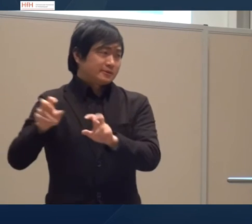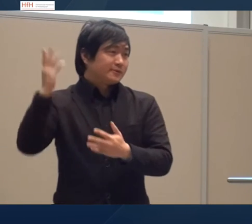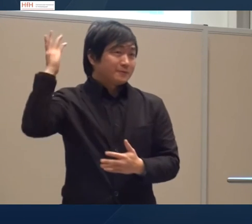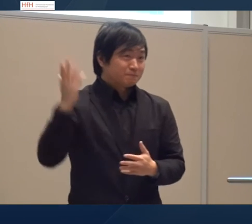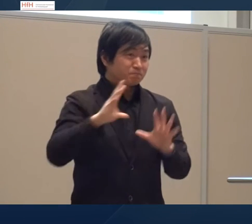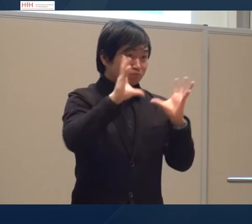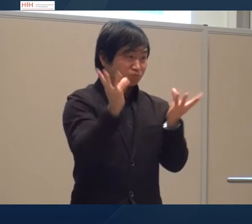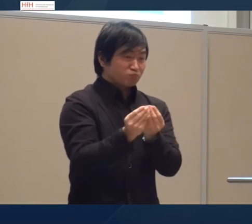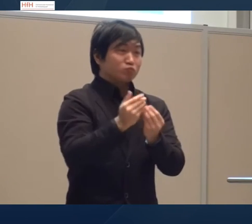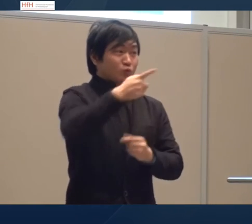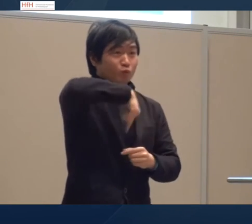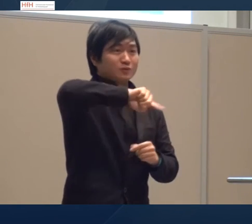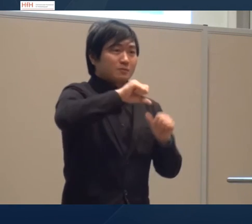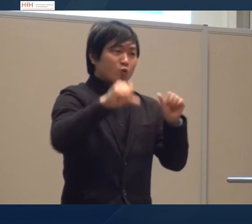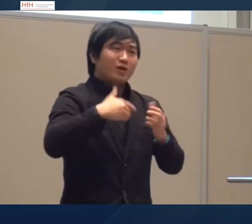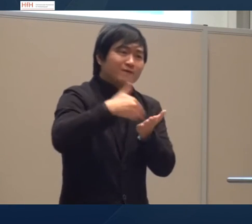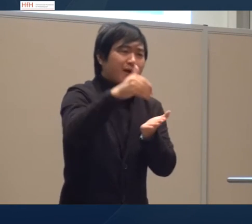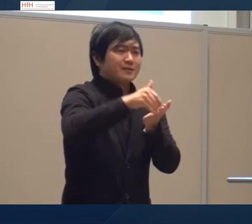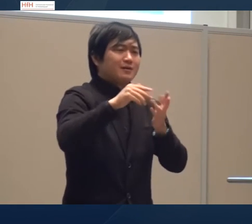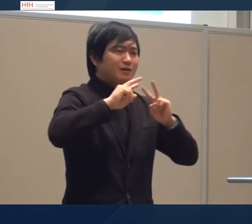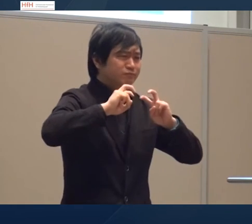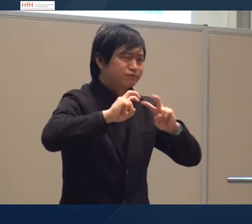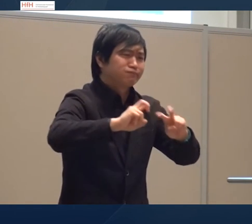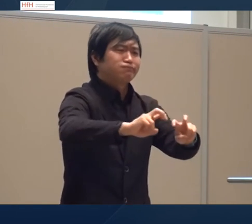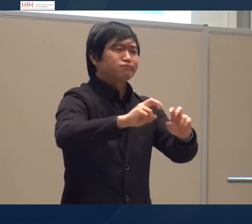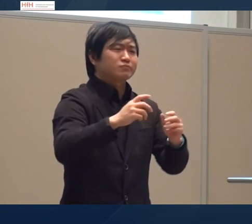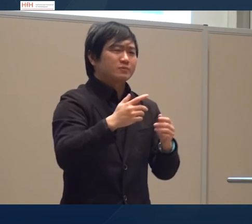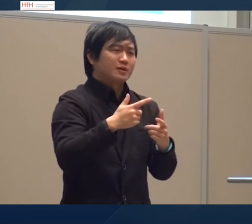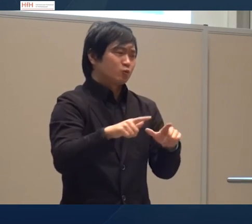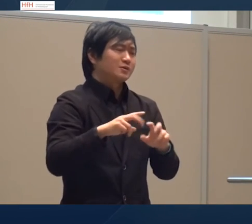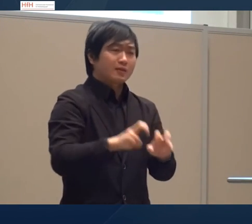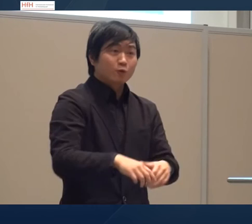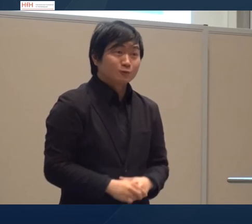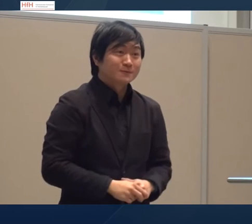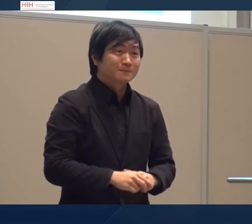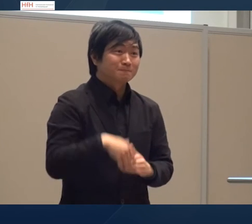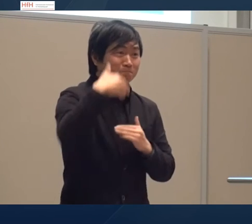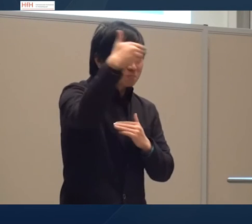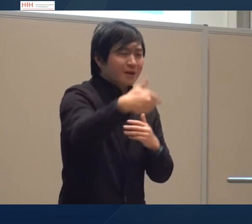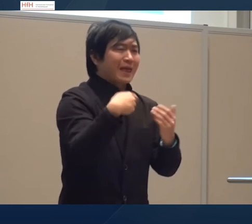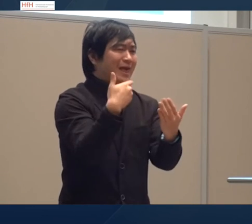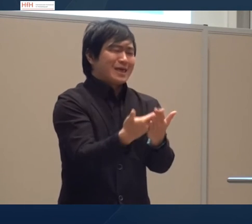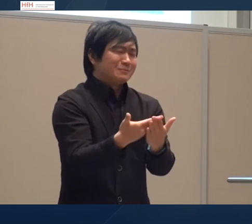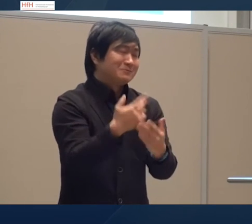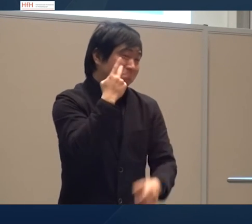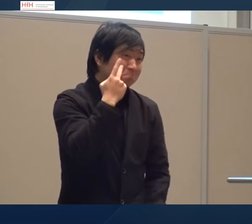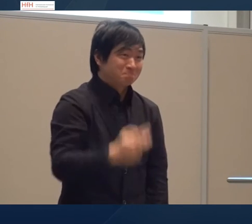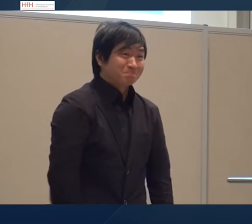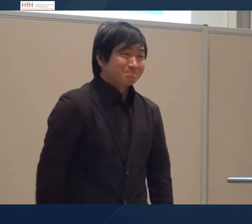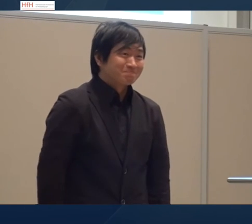Für uns ist das eine Möglichkeit da weiterzuarbeiten nach diesem Schema die Videos zu analysieren bald werden die Ergebnisse da sein wir sind gespannt wie